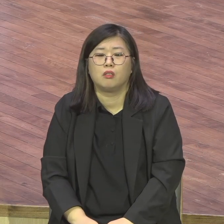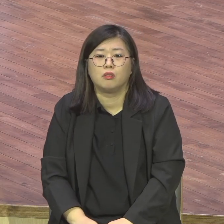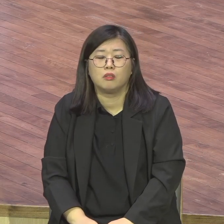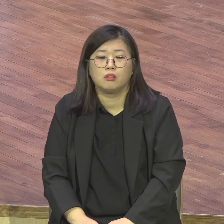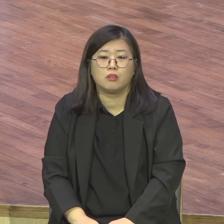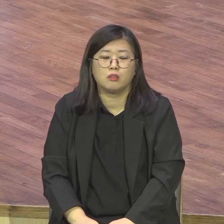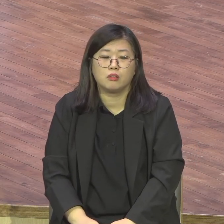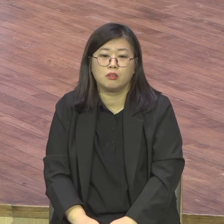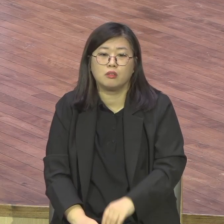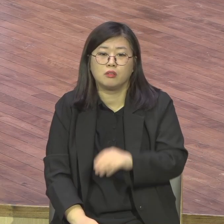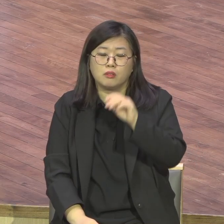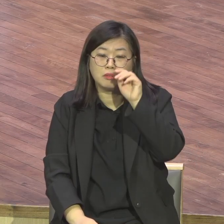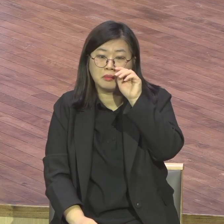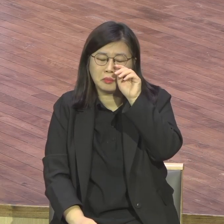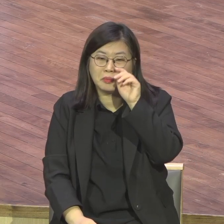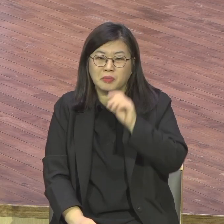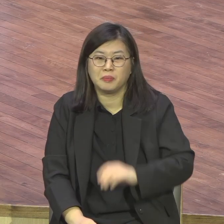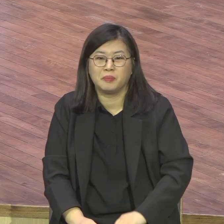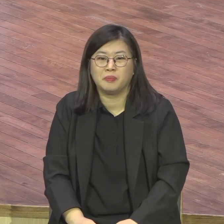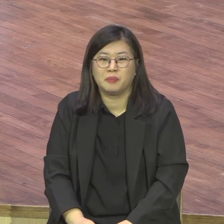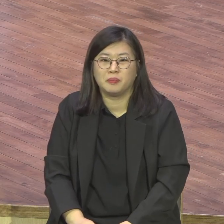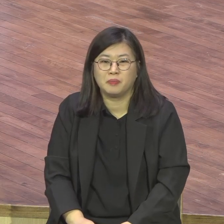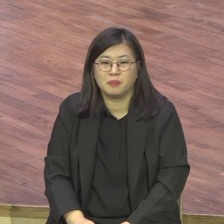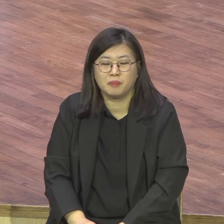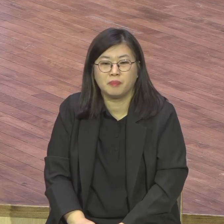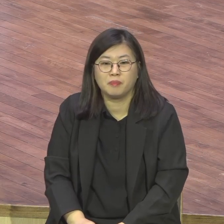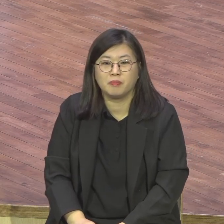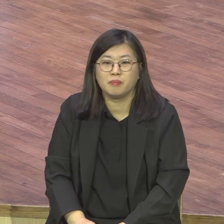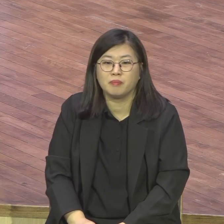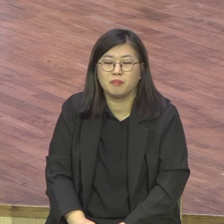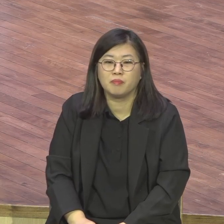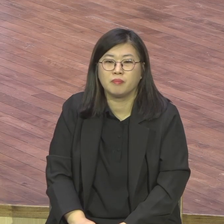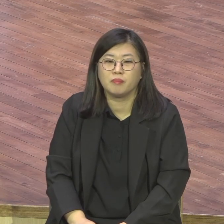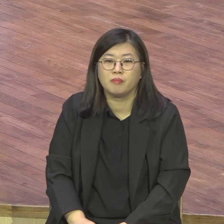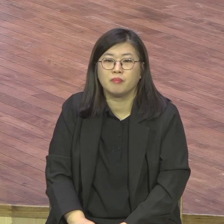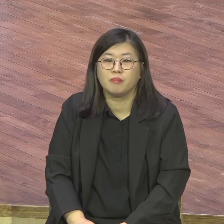이렇게 있는 것에도 다 받는 것에도 아닙니다.